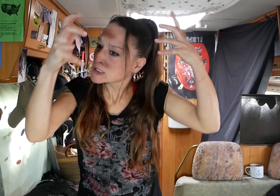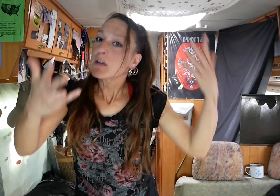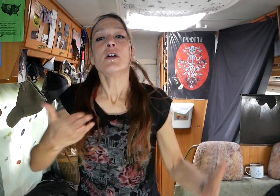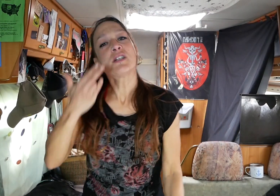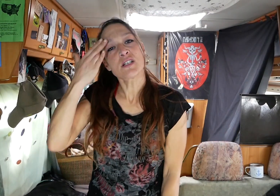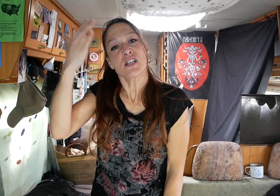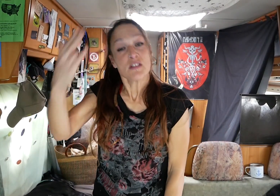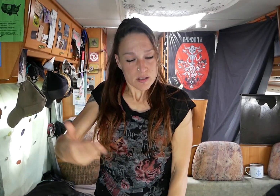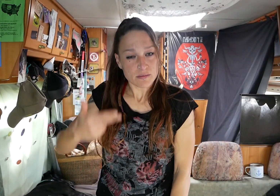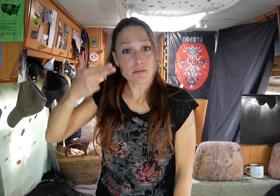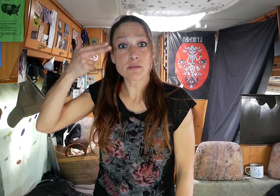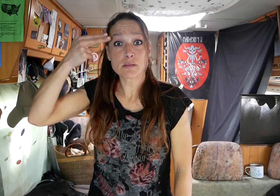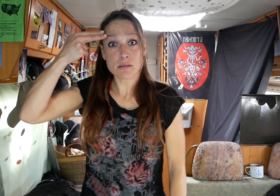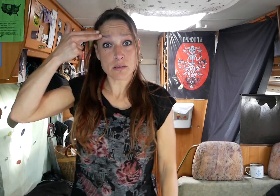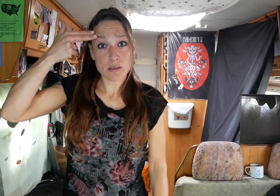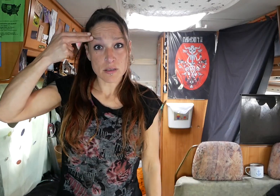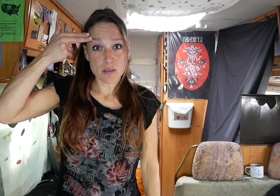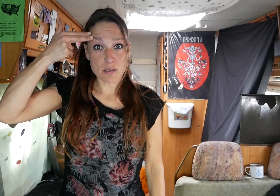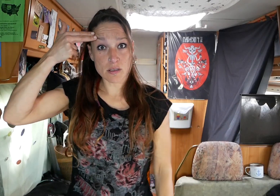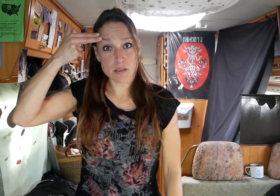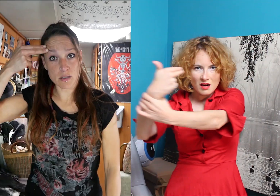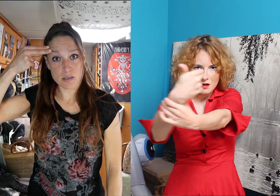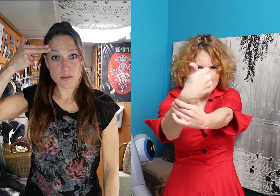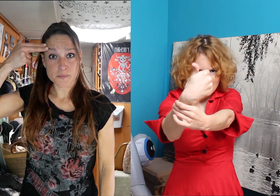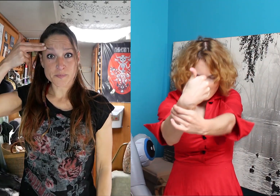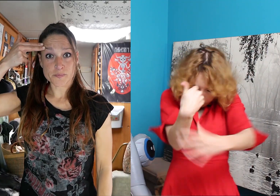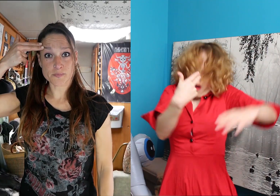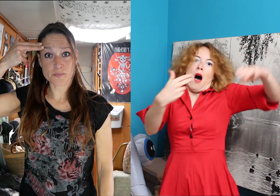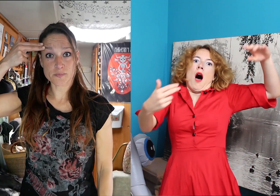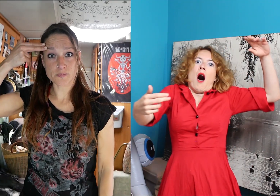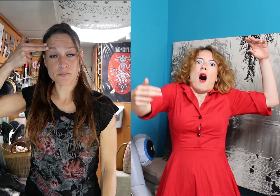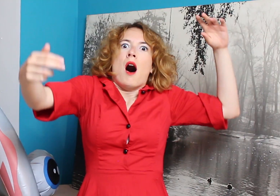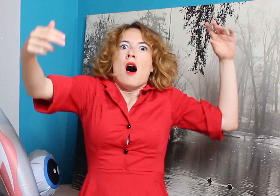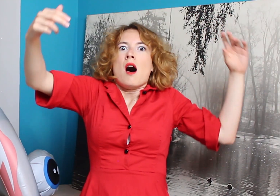enchaînés Et si un jour l'enchaîne de flingue C'est à toi que je le devrais